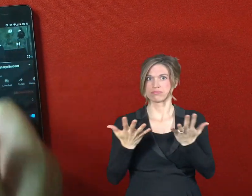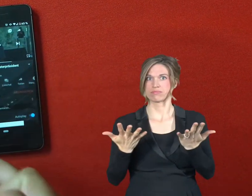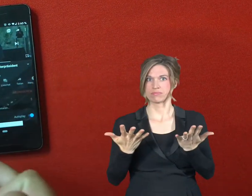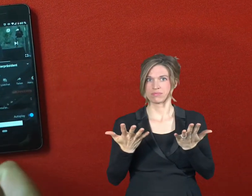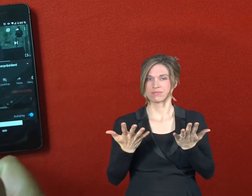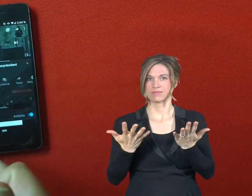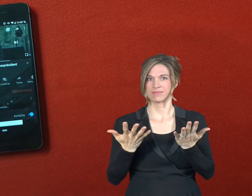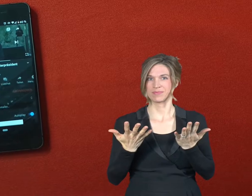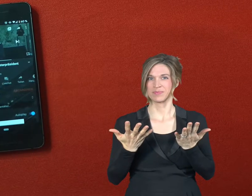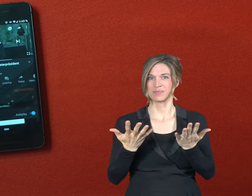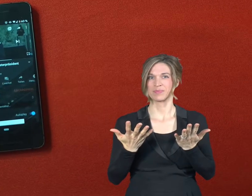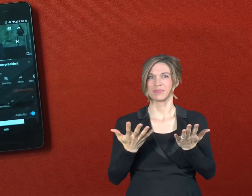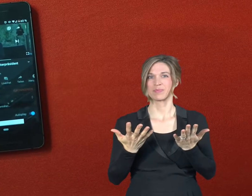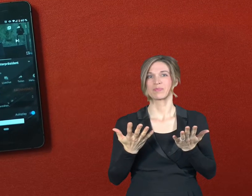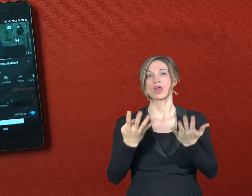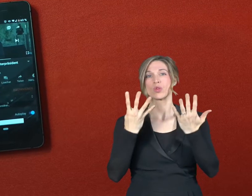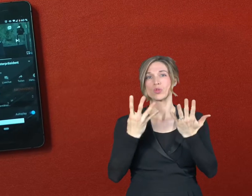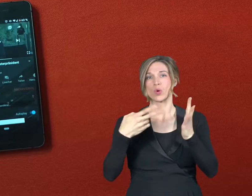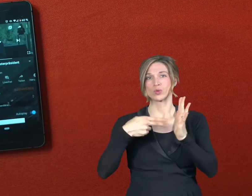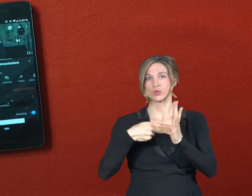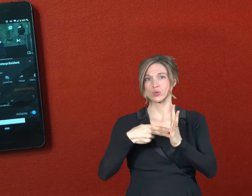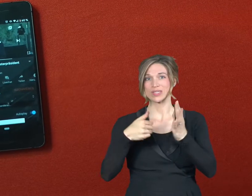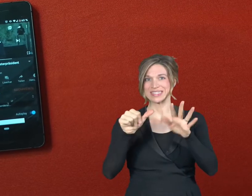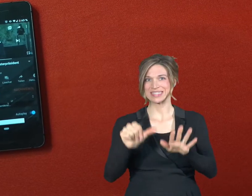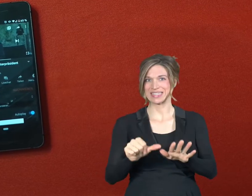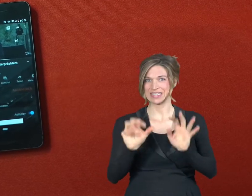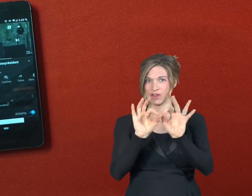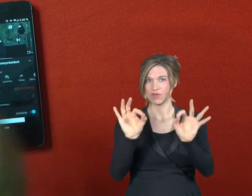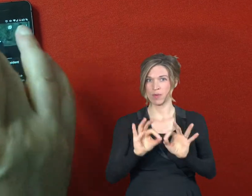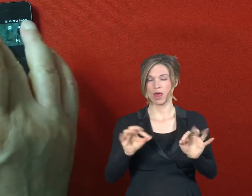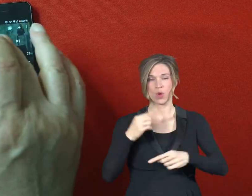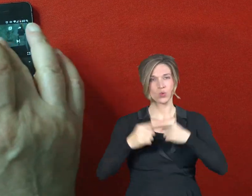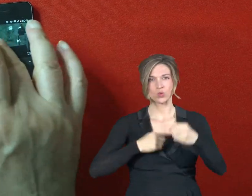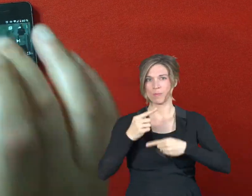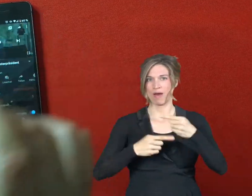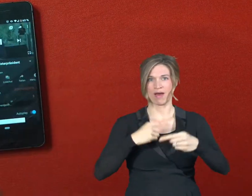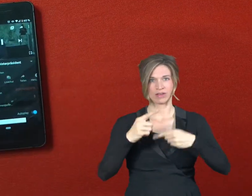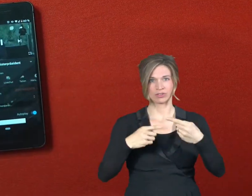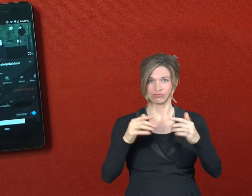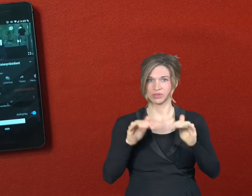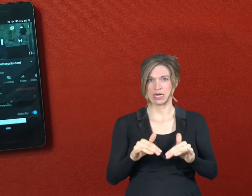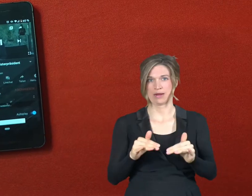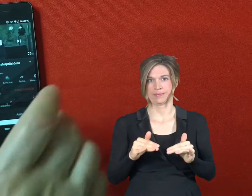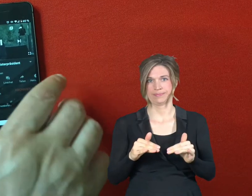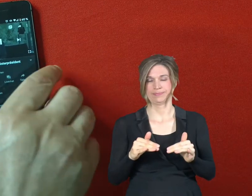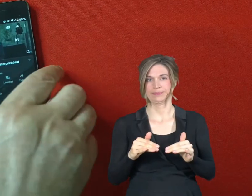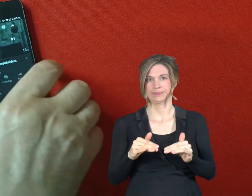dieses Format 9 zu 16 kommt. Und damit können Sie natürlich auch